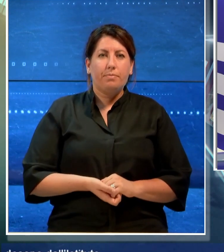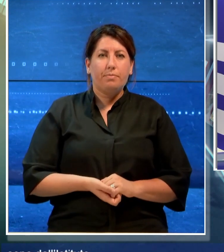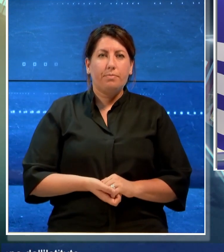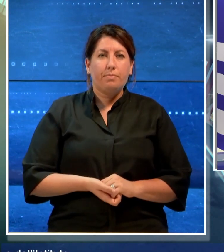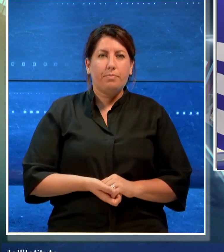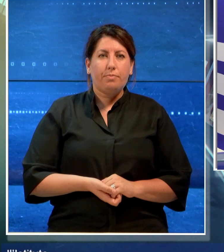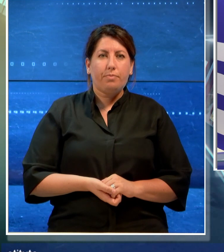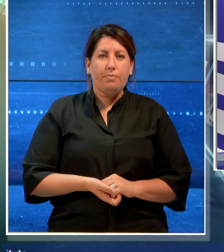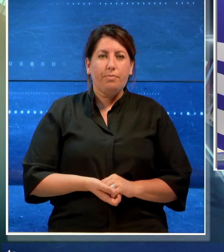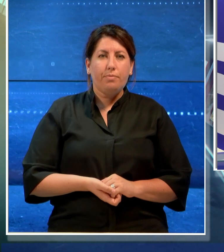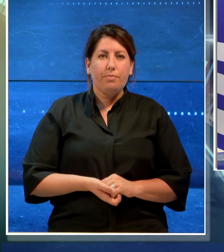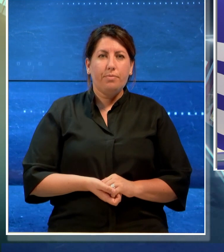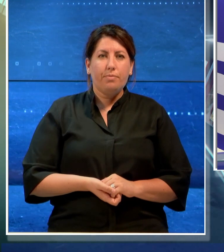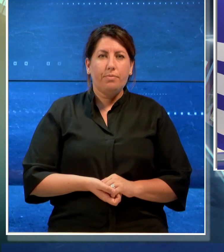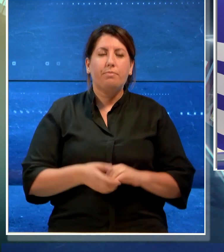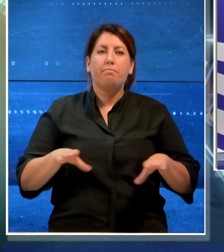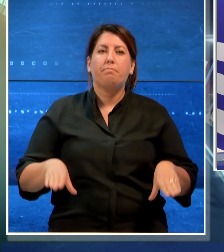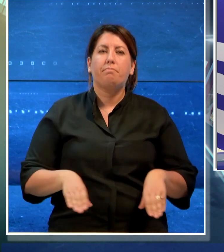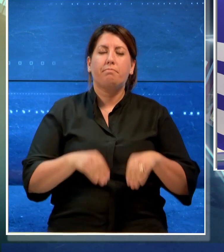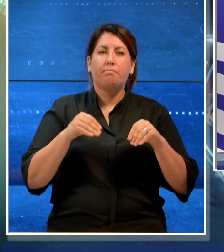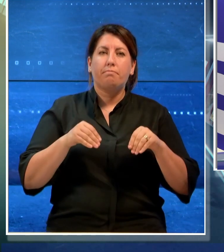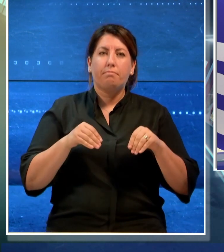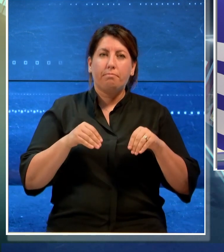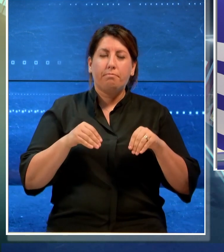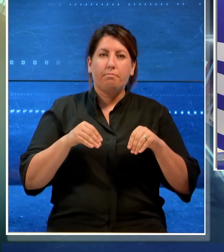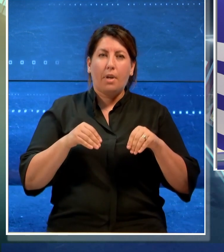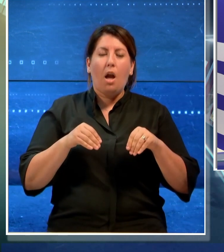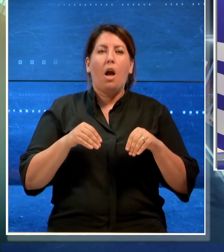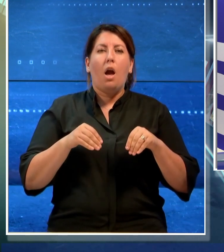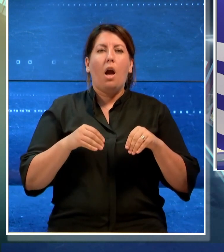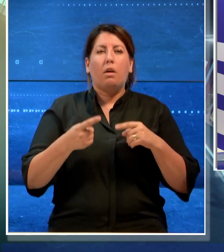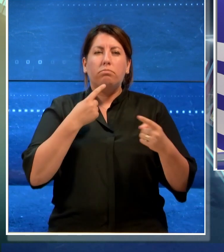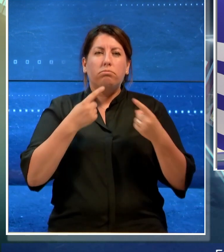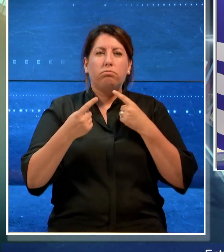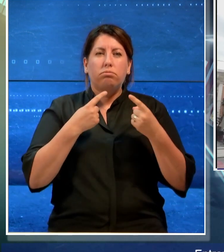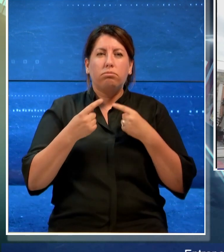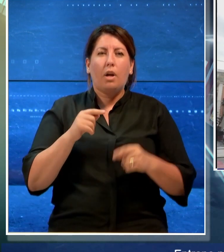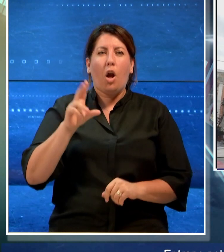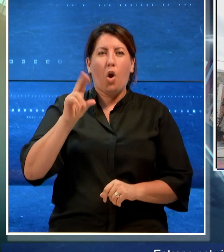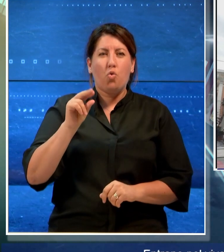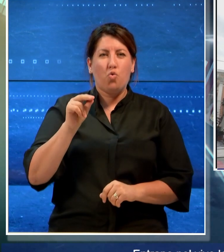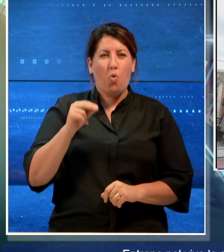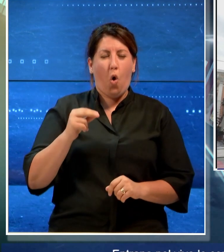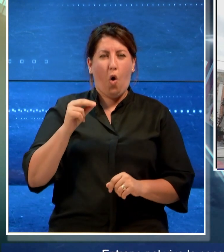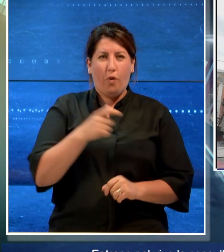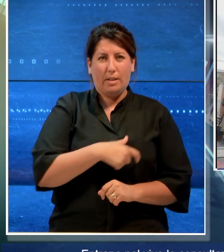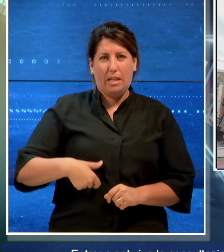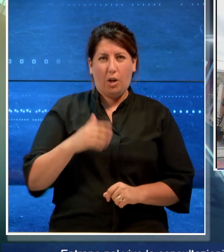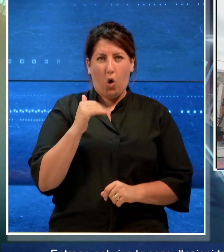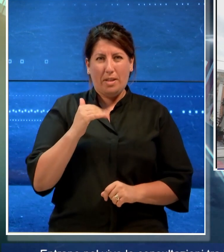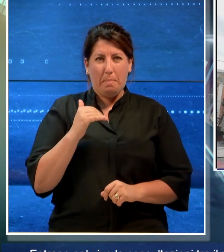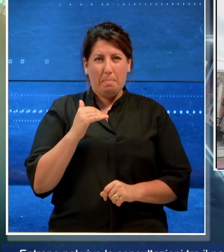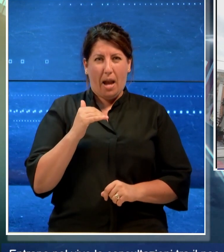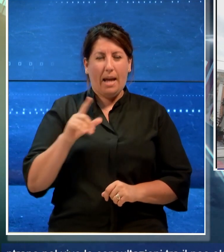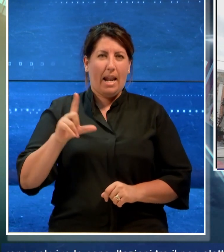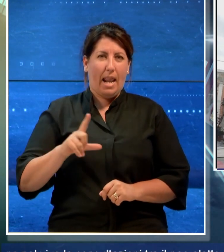Entrano nel vivo le consultazioni tra il neoeletto sindaco di Bari, Vito Leccese, e i partiti